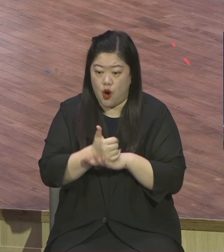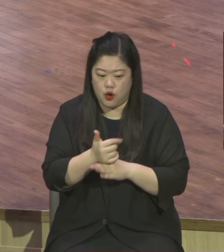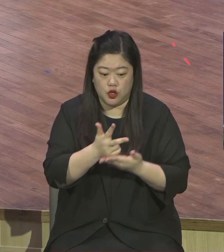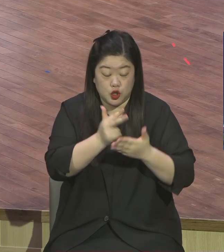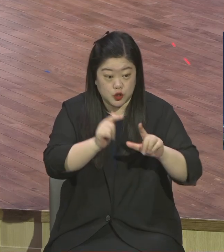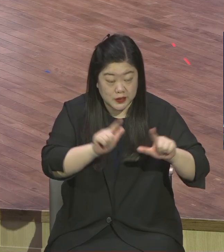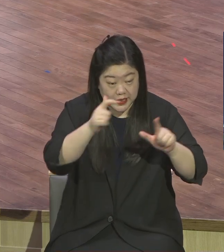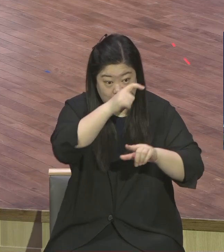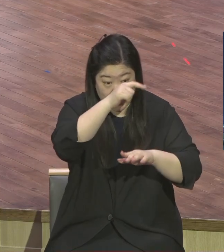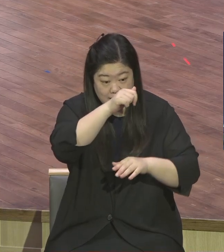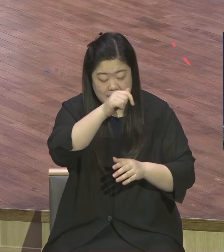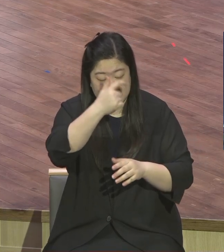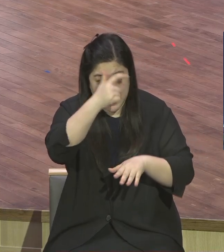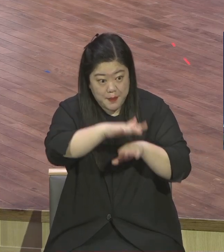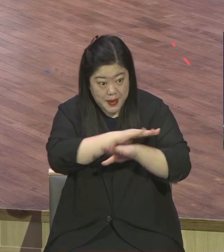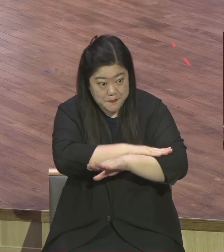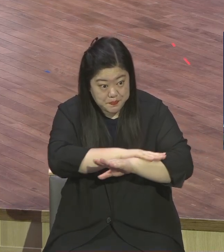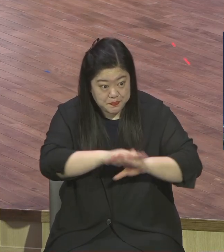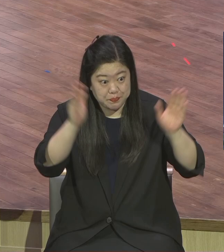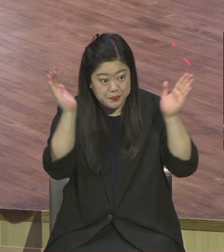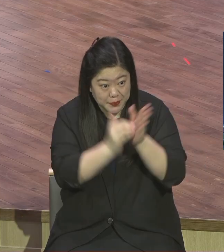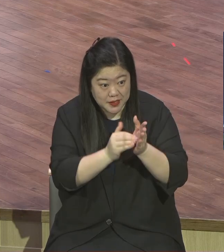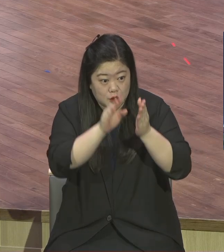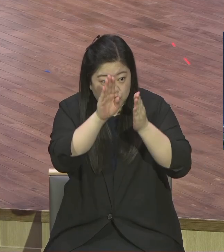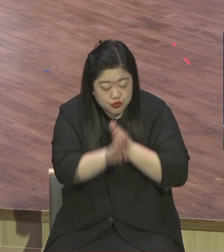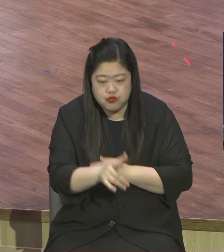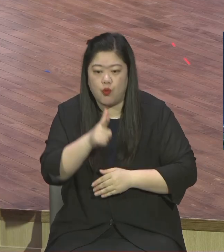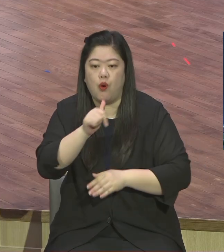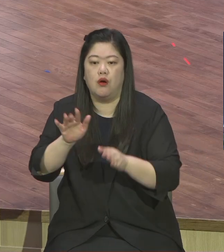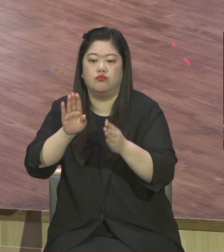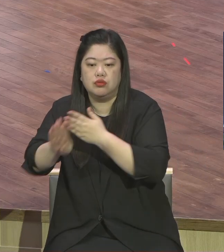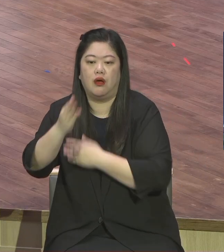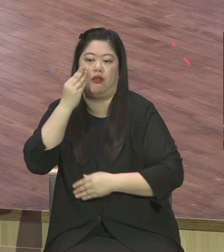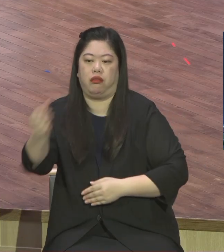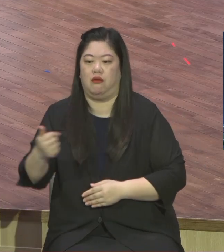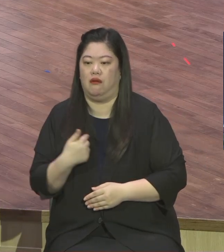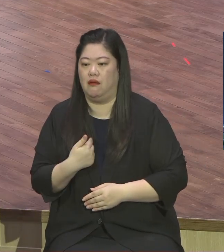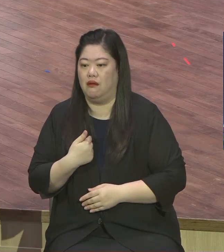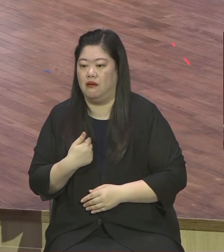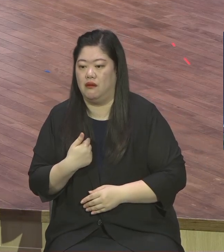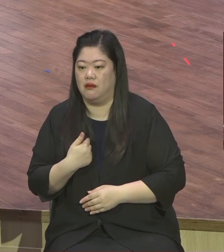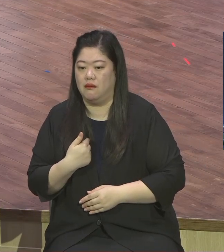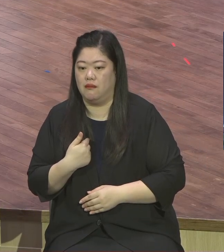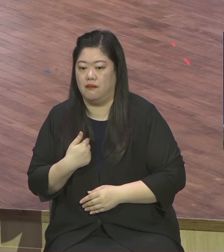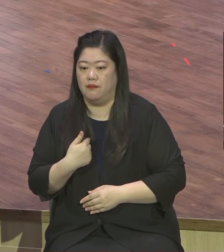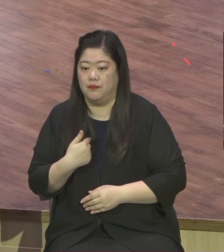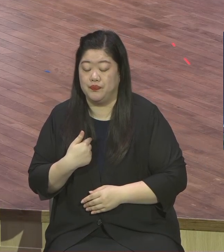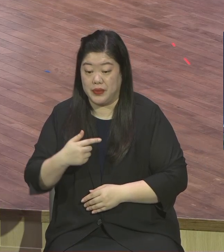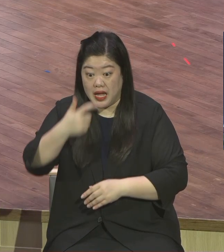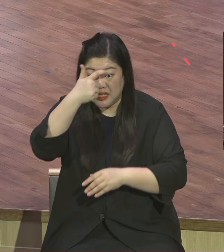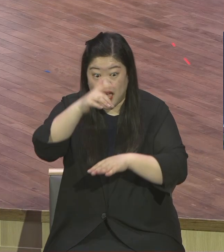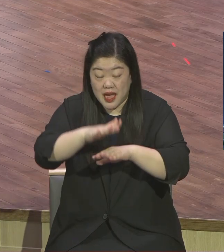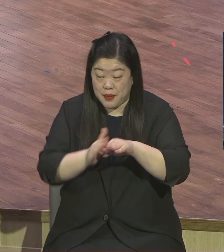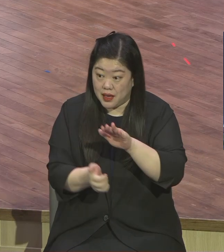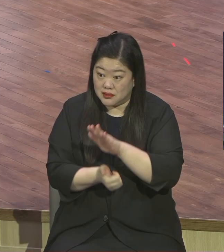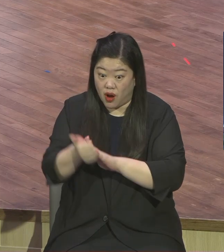그래서요 예배 성공해야 된단 말이에요 무슨 말이에요 예배 성공이 뭐예요 예배 참석했다는 얘기입니까 참석해야 다 하지